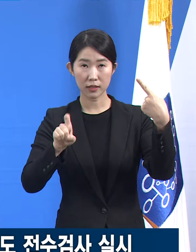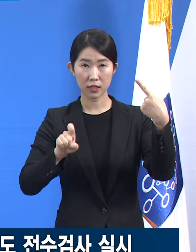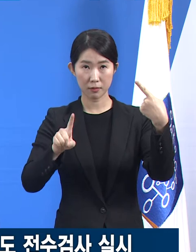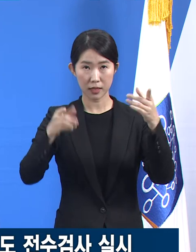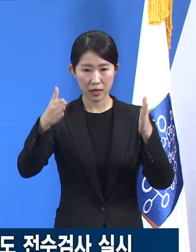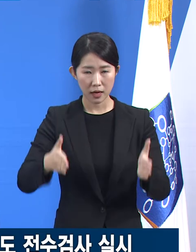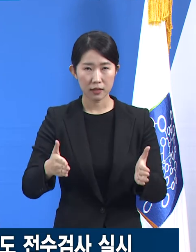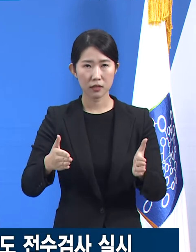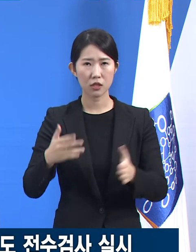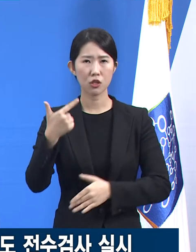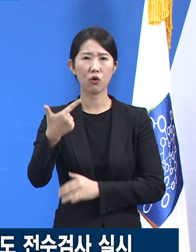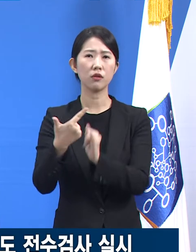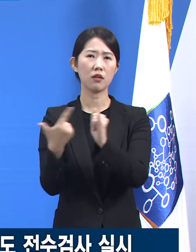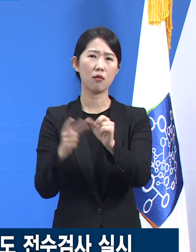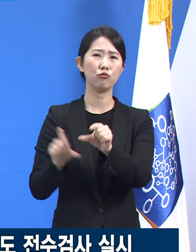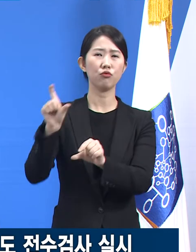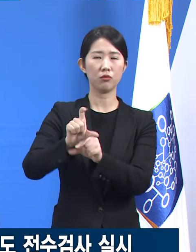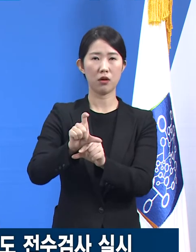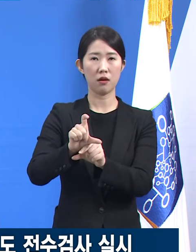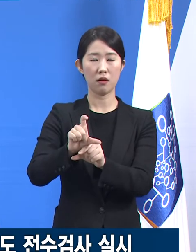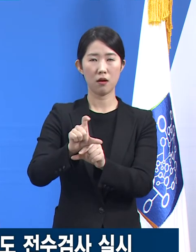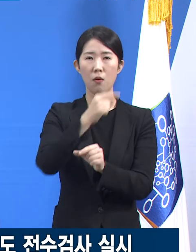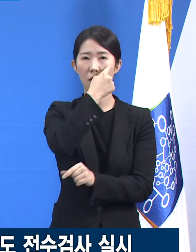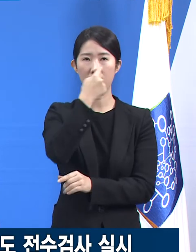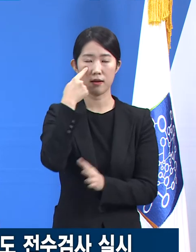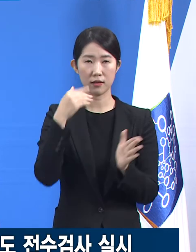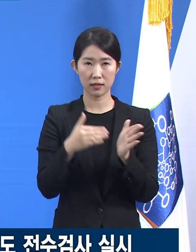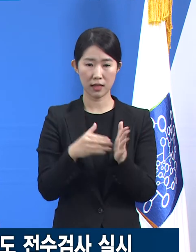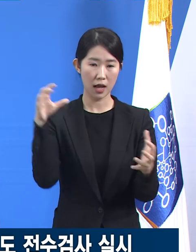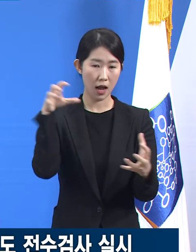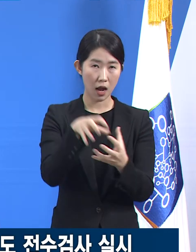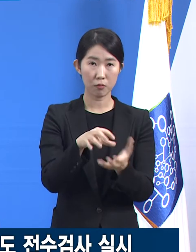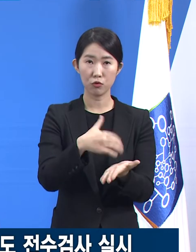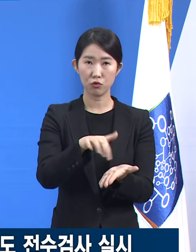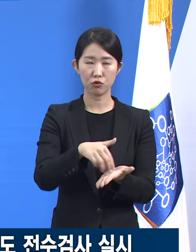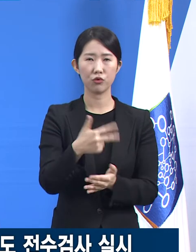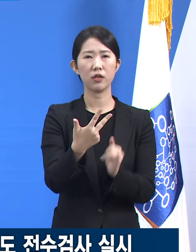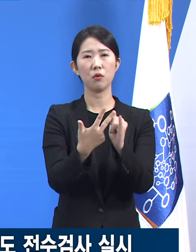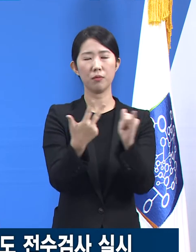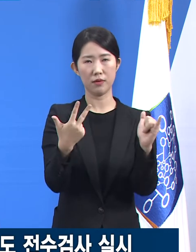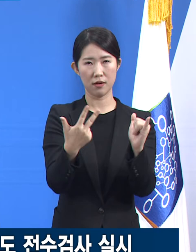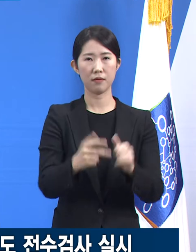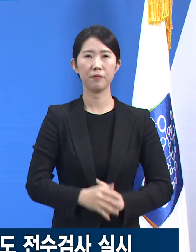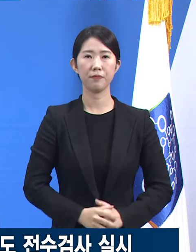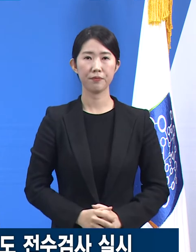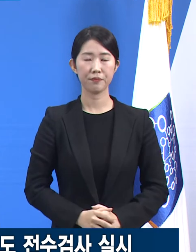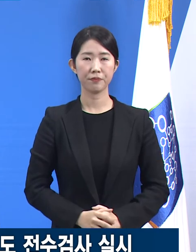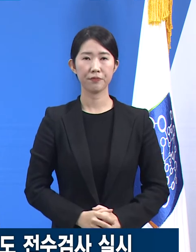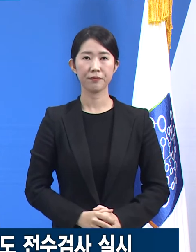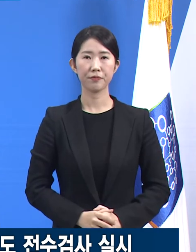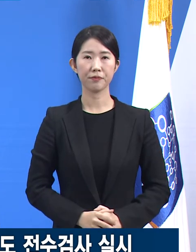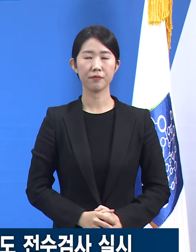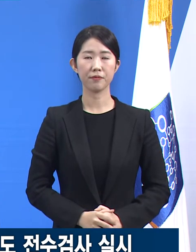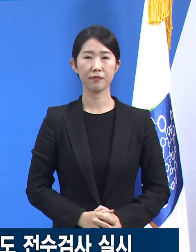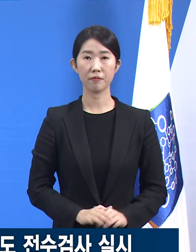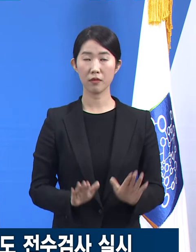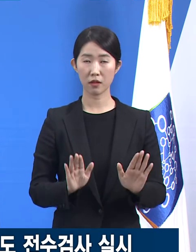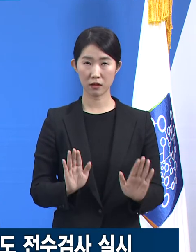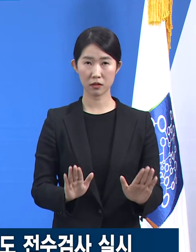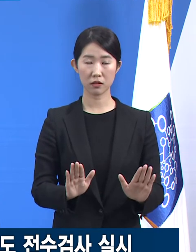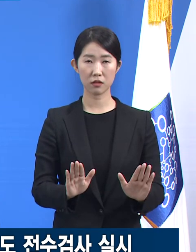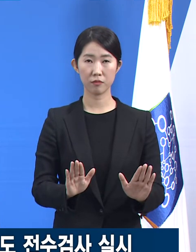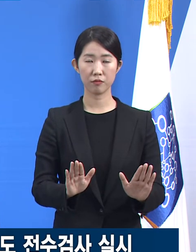추가 확진 판정을 받아 누적된 확진자 수는 7명으로 확인됩니다. 현재